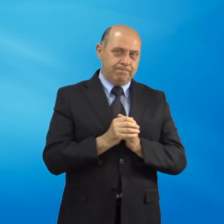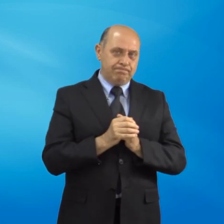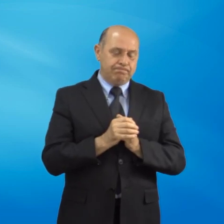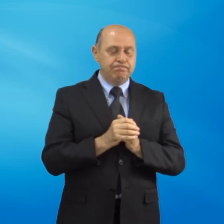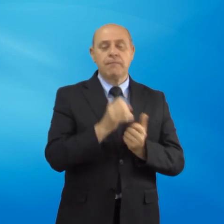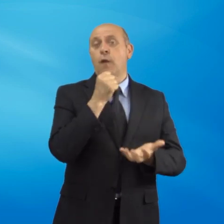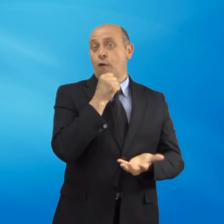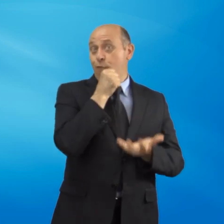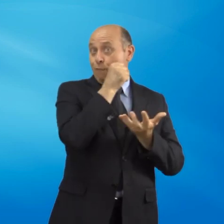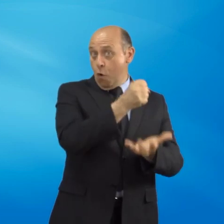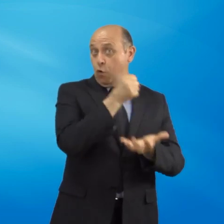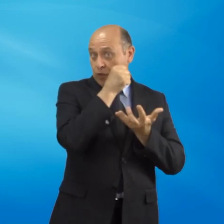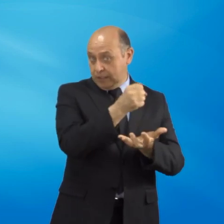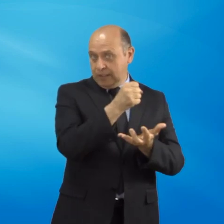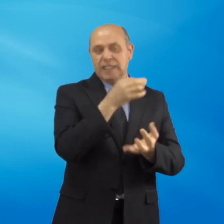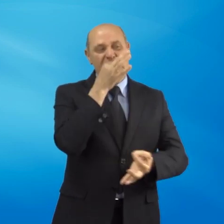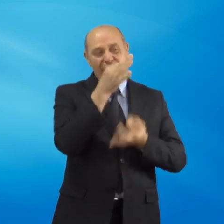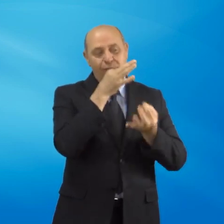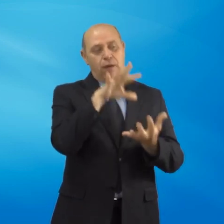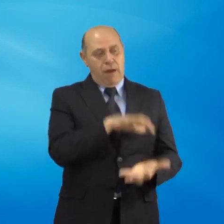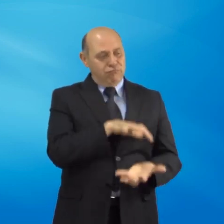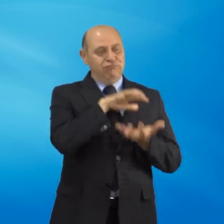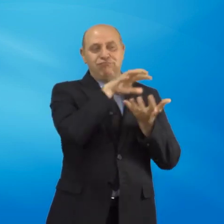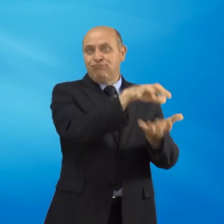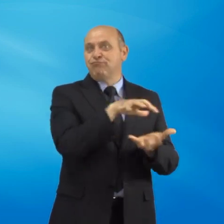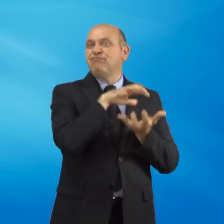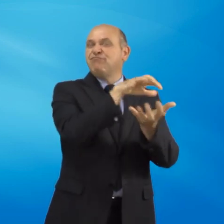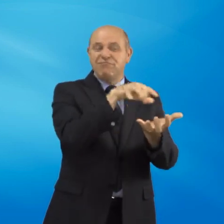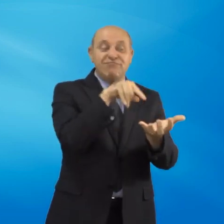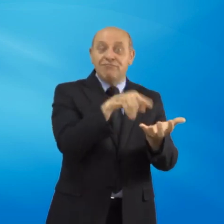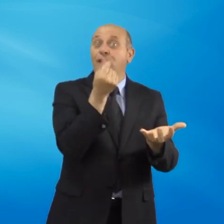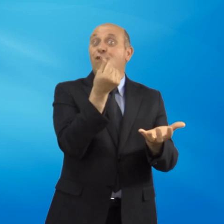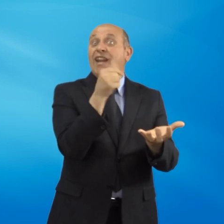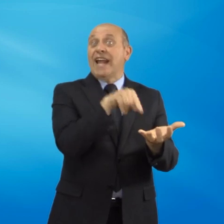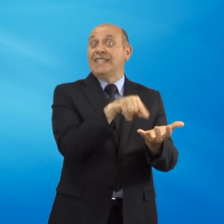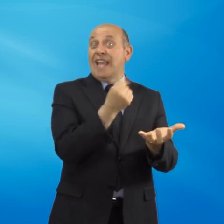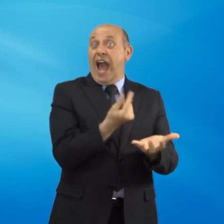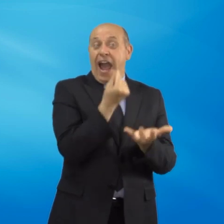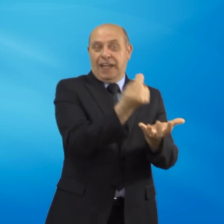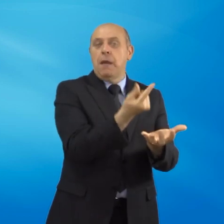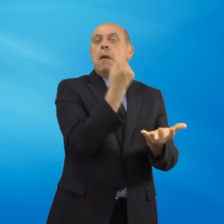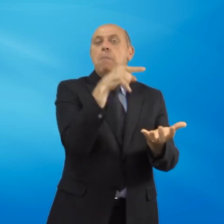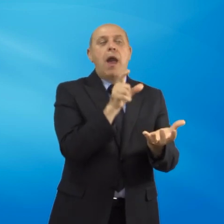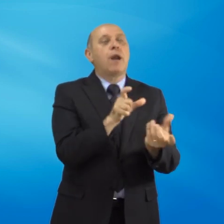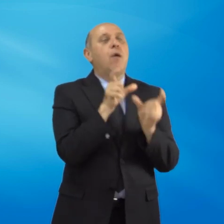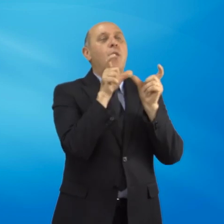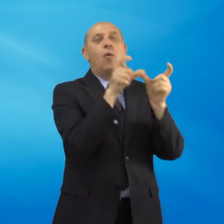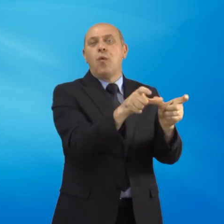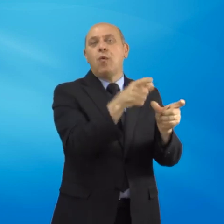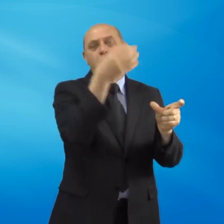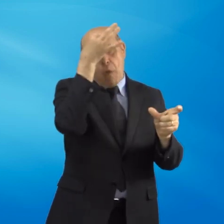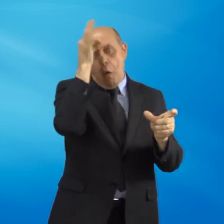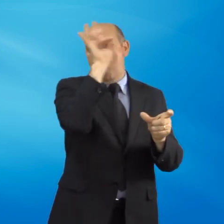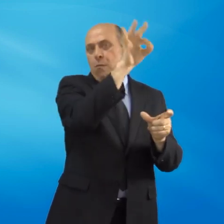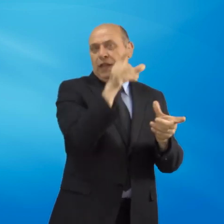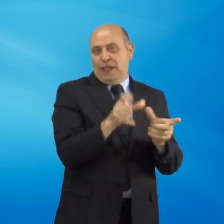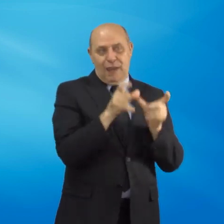fondi, cioè la destinazione di risorse finanziarie per determinate finalità e le